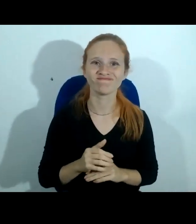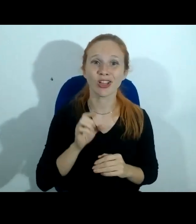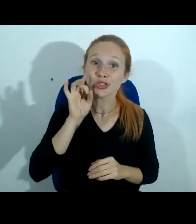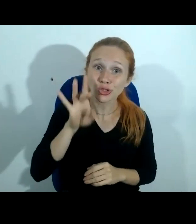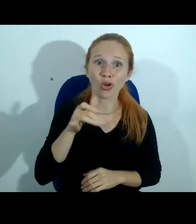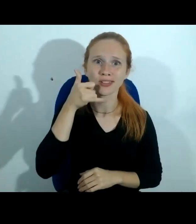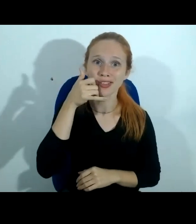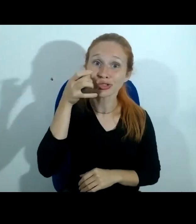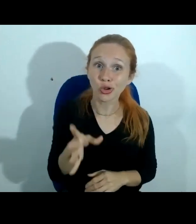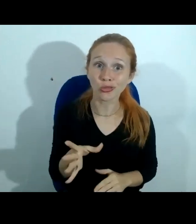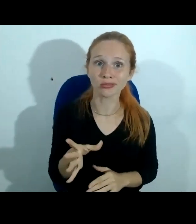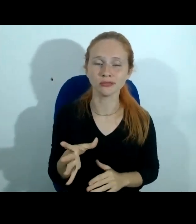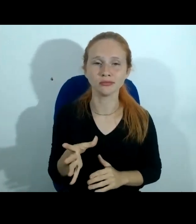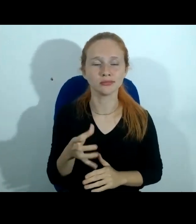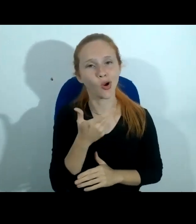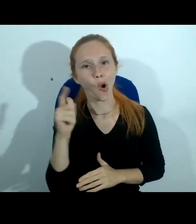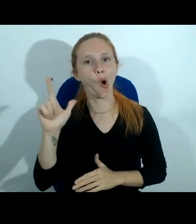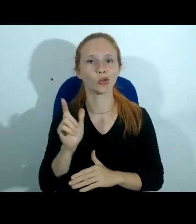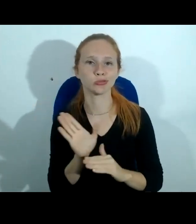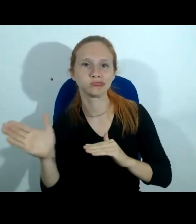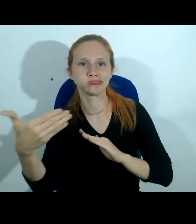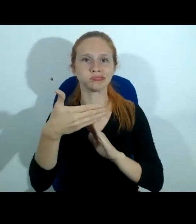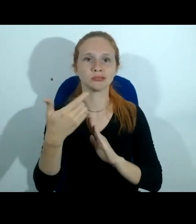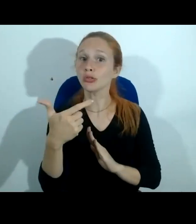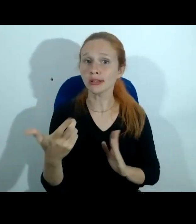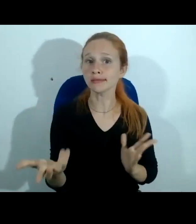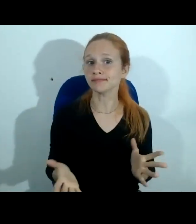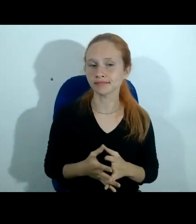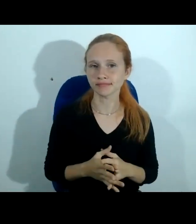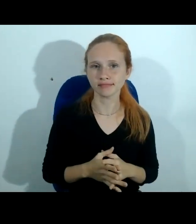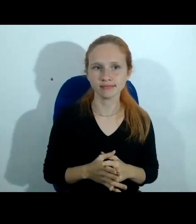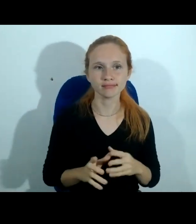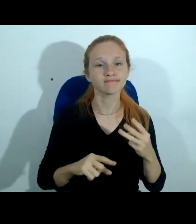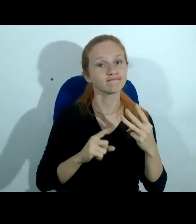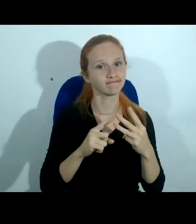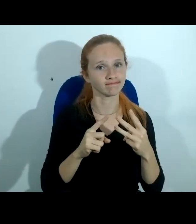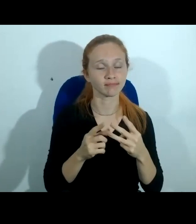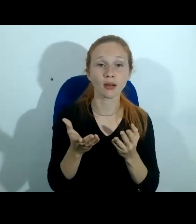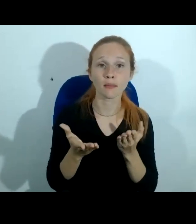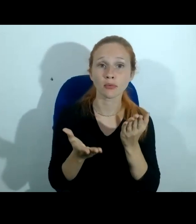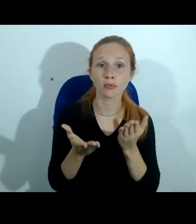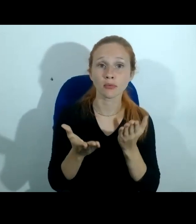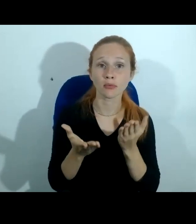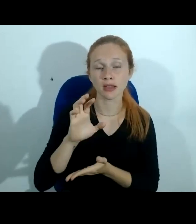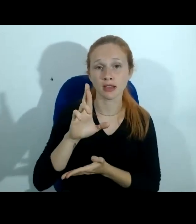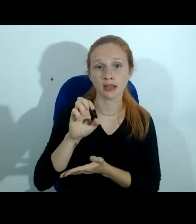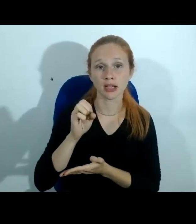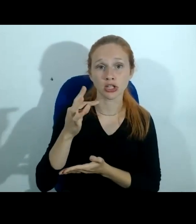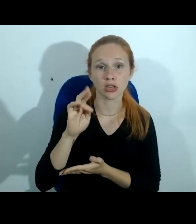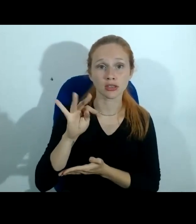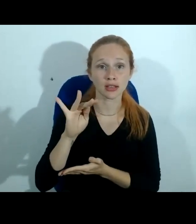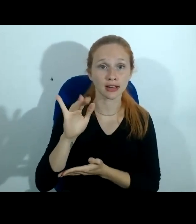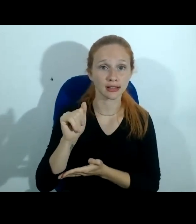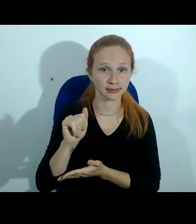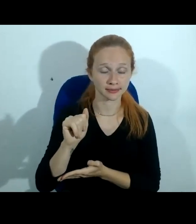para se chegar para se desvendar esse crime e finalmente o princípio da proporcionalidade estrita quer dizer não basta aquele meio